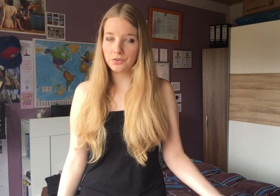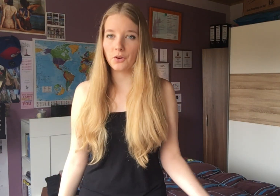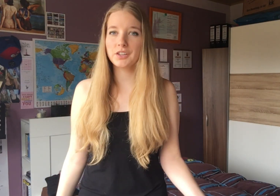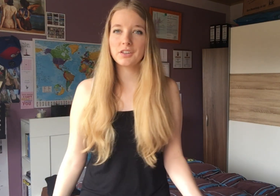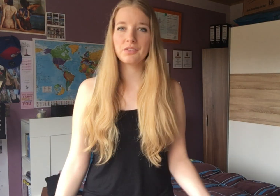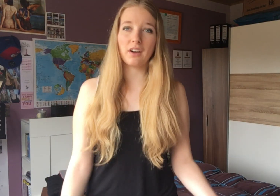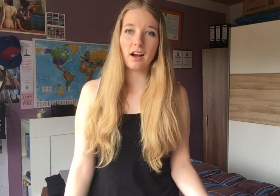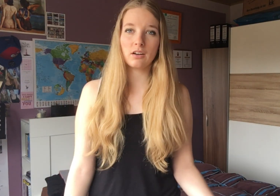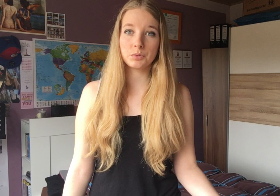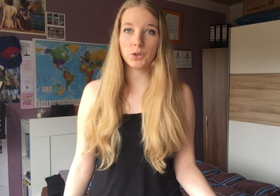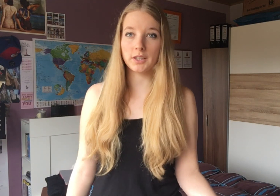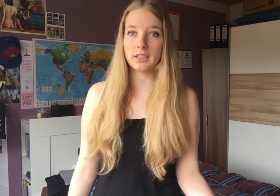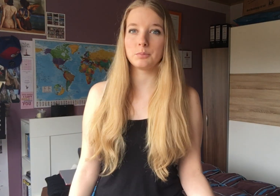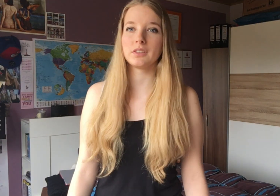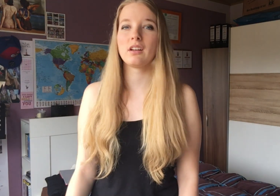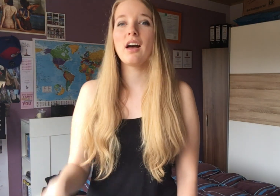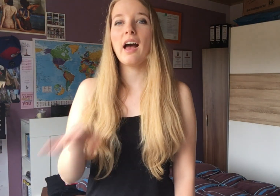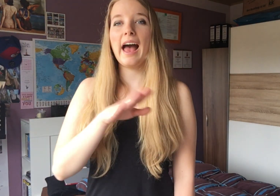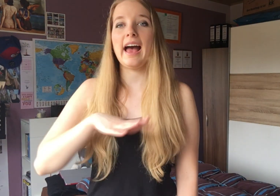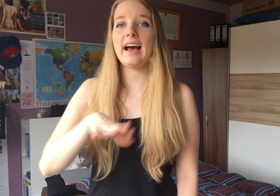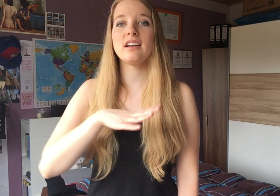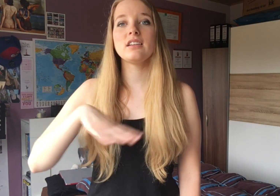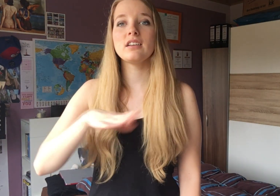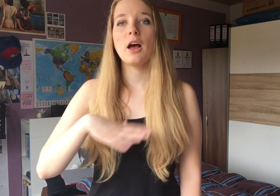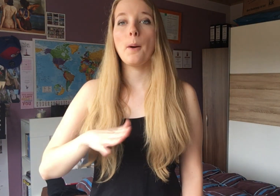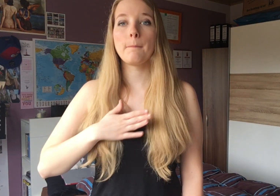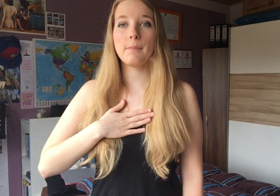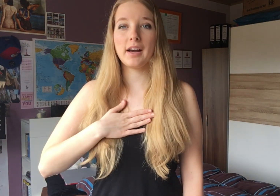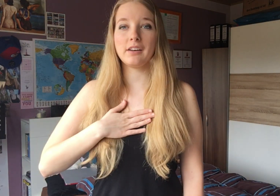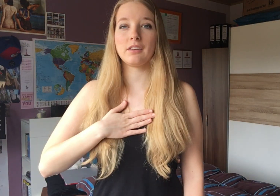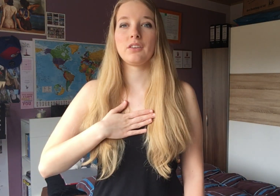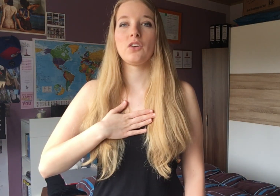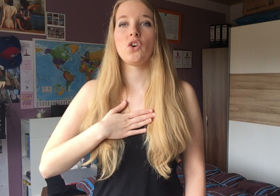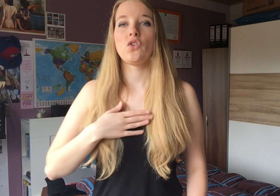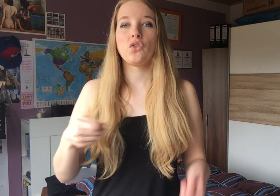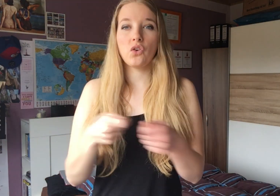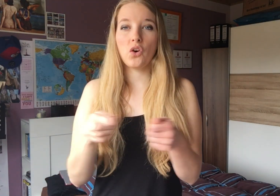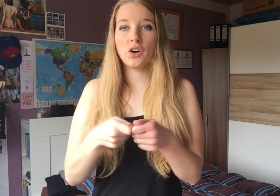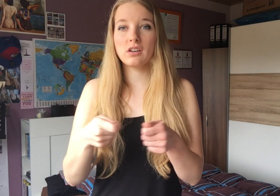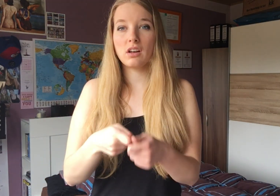Freunde fragen, ob ich glücklich bin. Alle meine Freunde